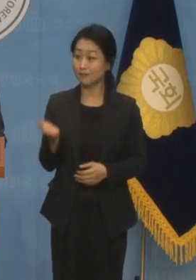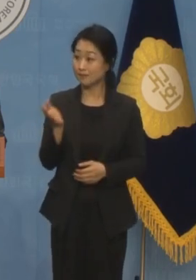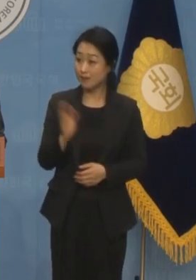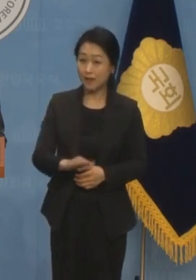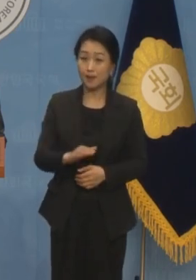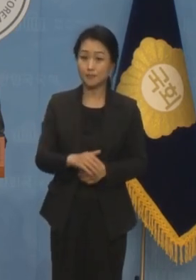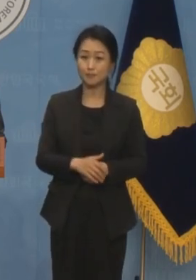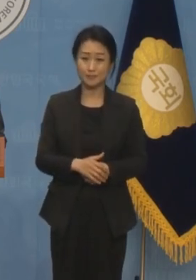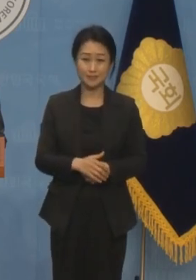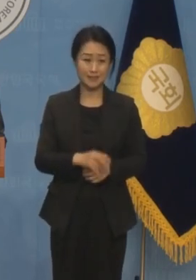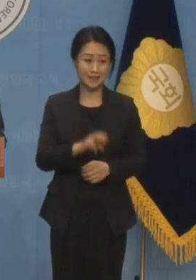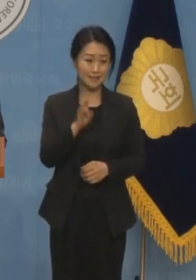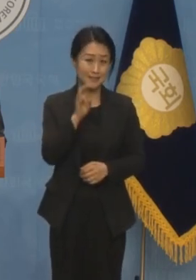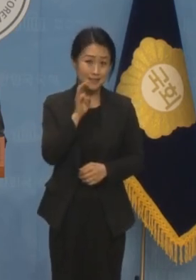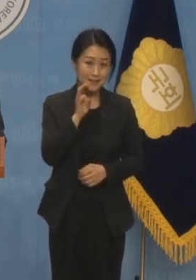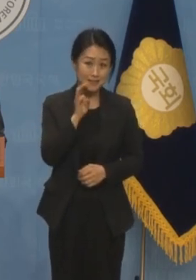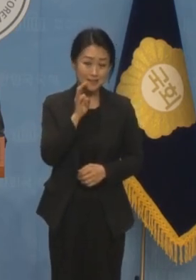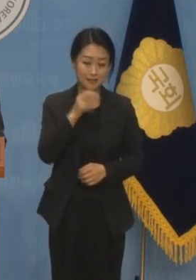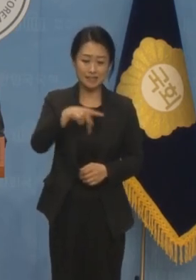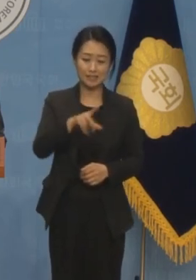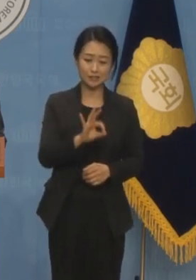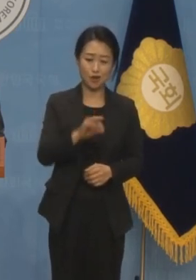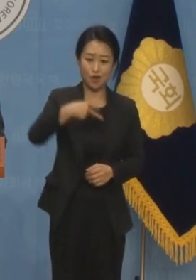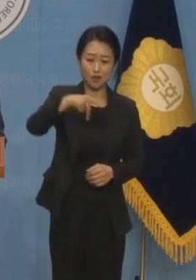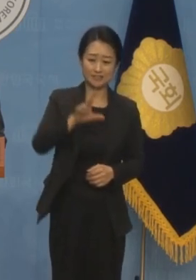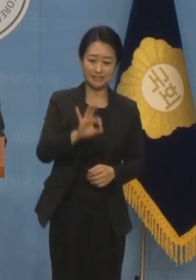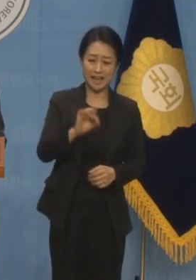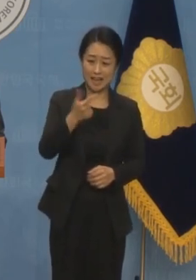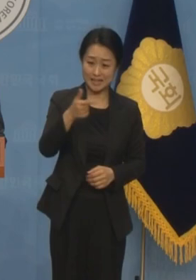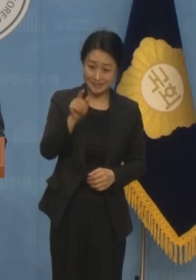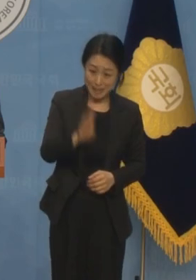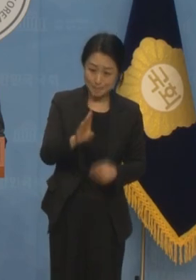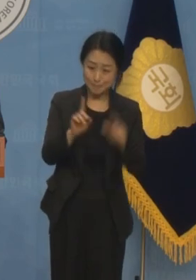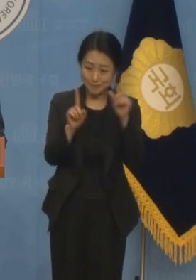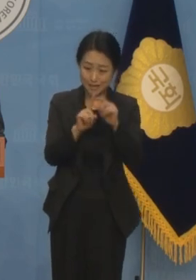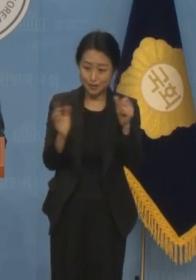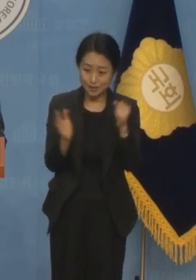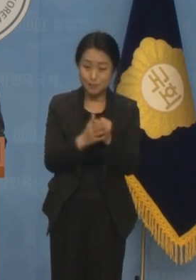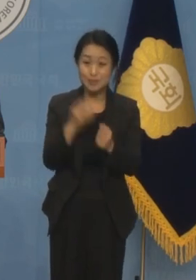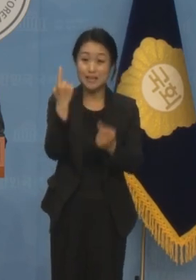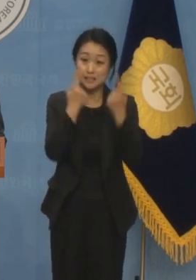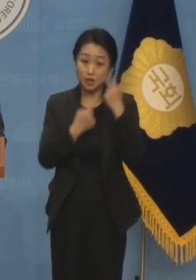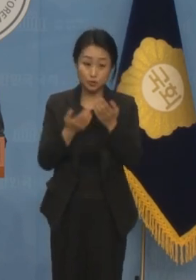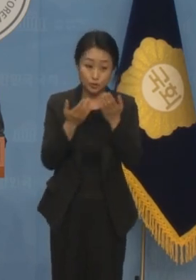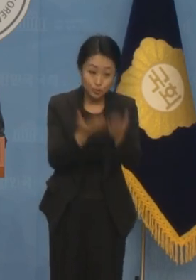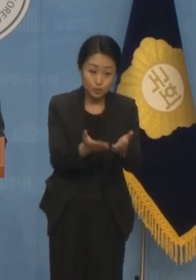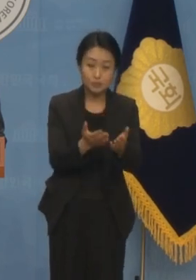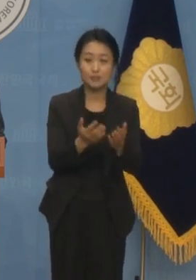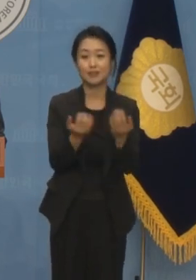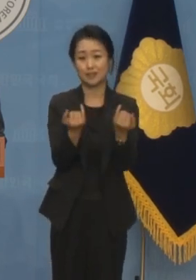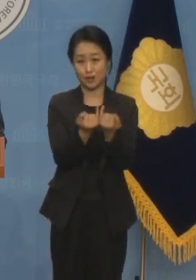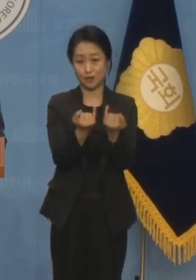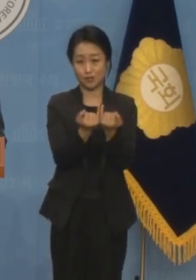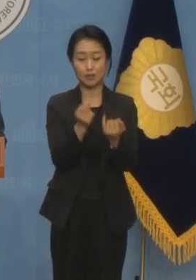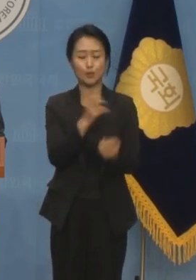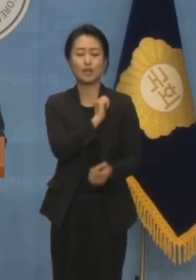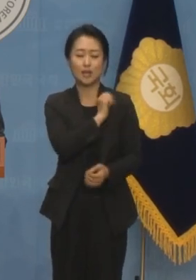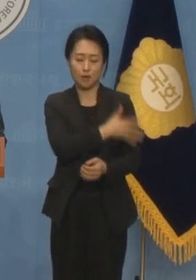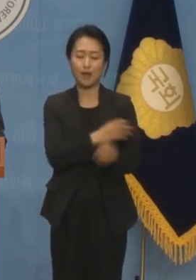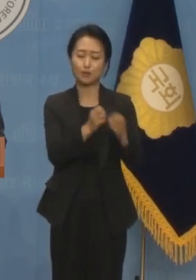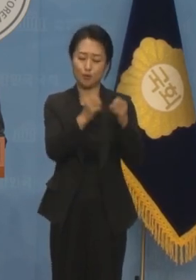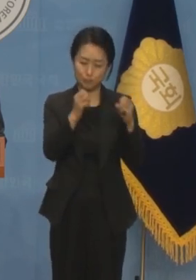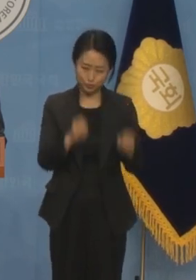성상납이라는 표현으로 인해 본의 아니게 상처를 입었을 많은 여성들과 이와이대 동문들에게